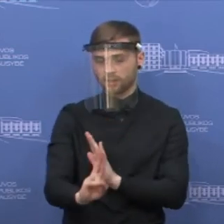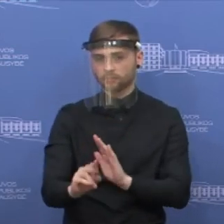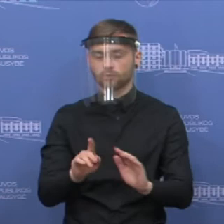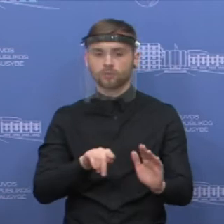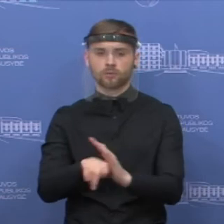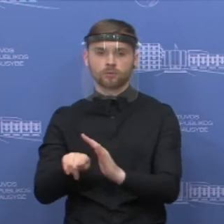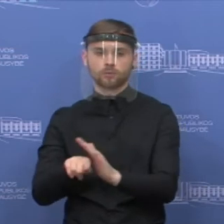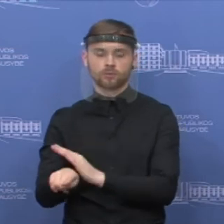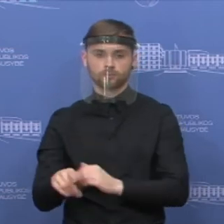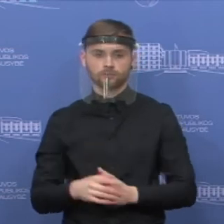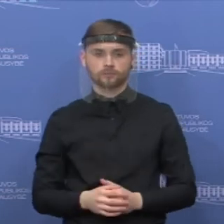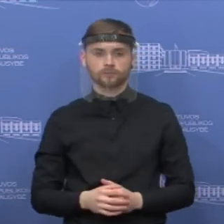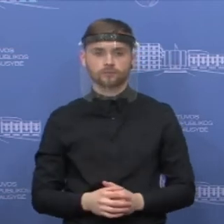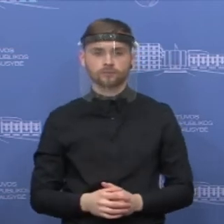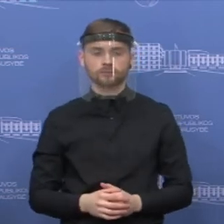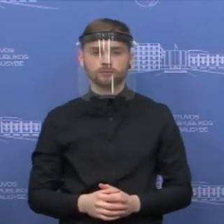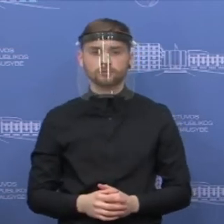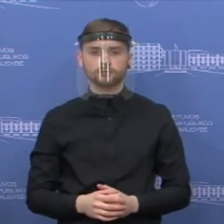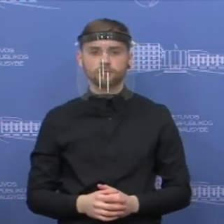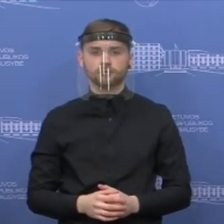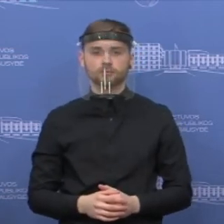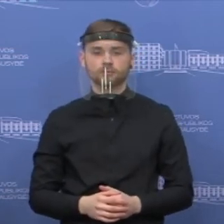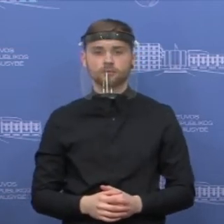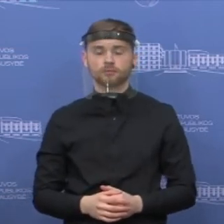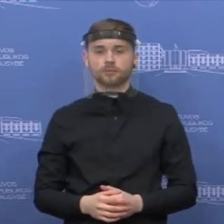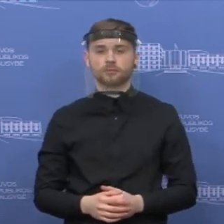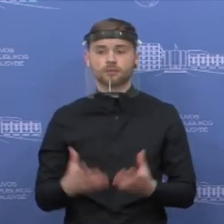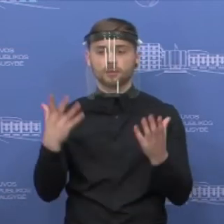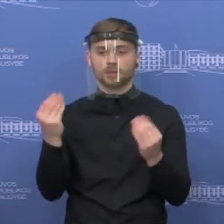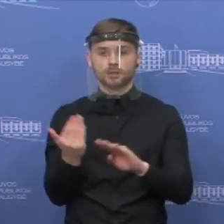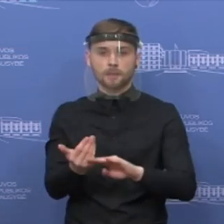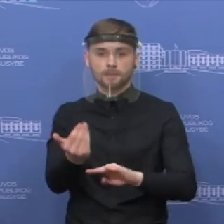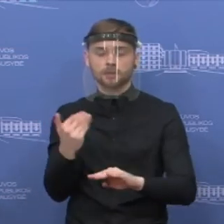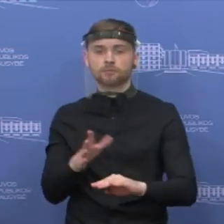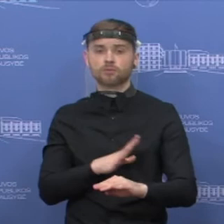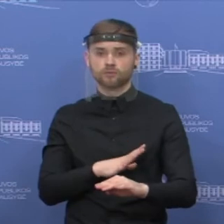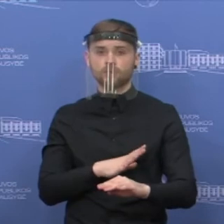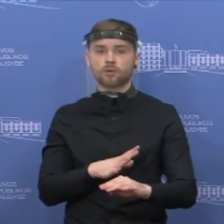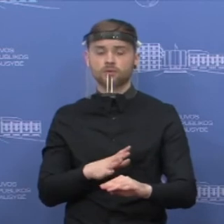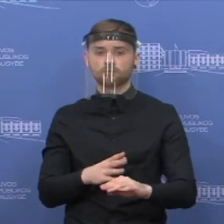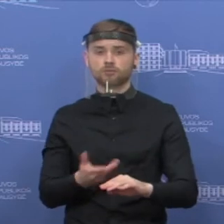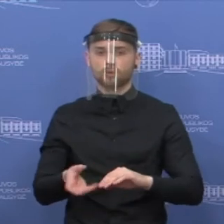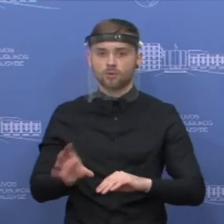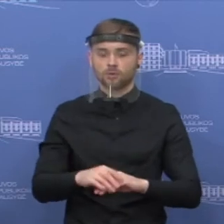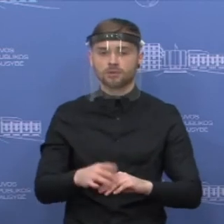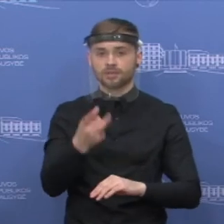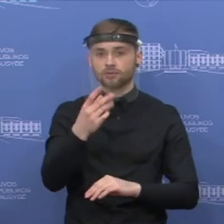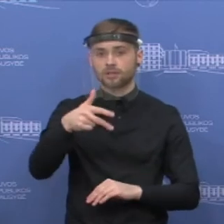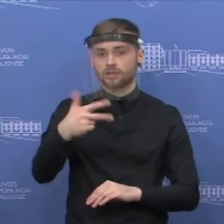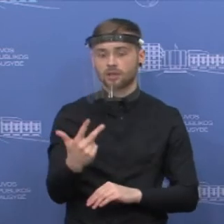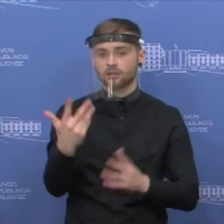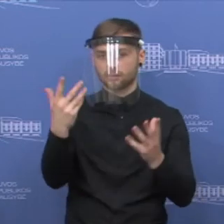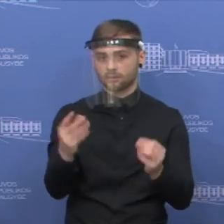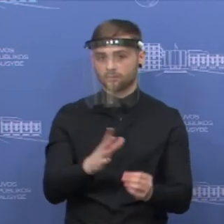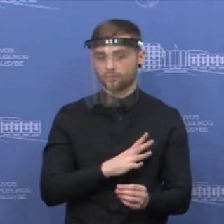Tai šiek tiek mažiau negu dieną anksčiau, tai būtent Gegužės trečią dieną, kai